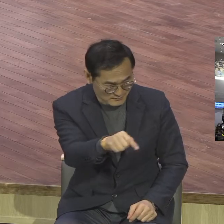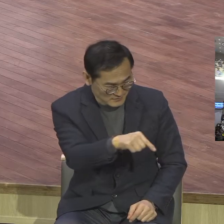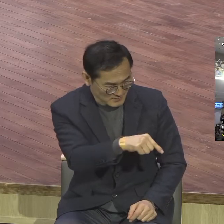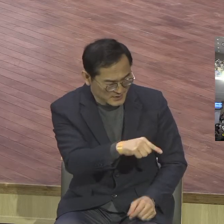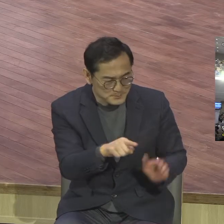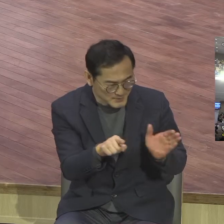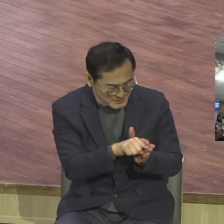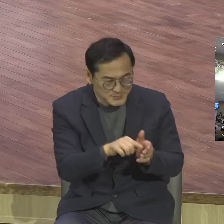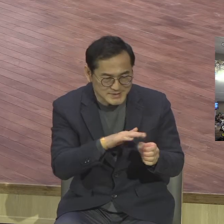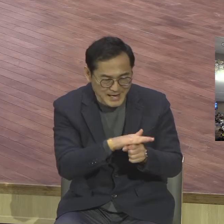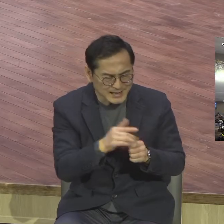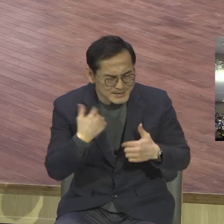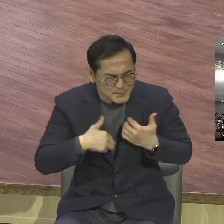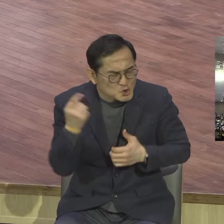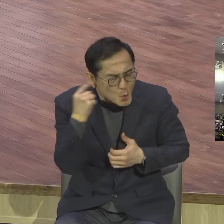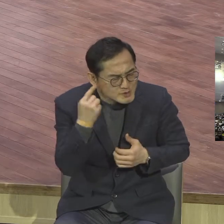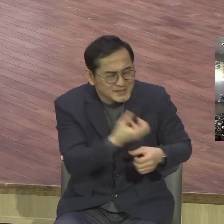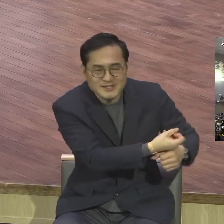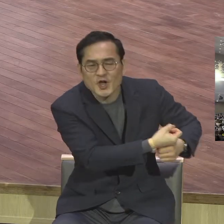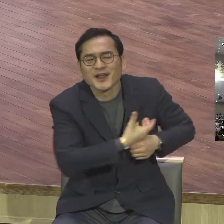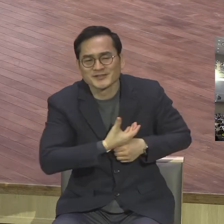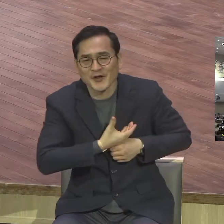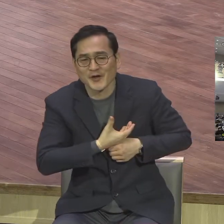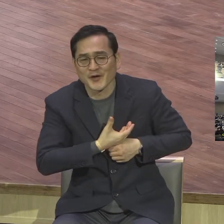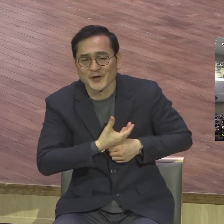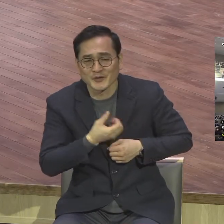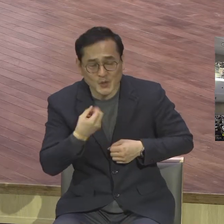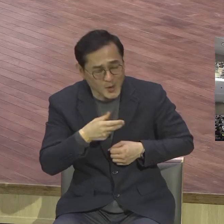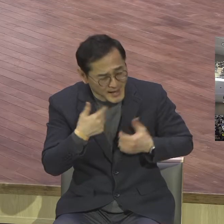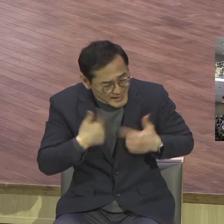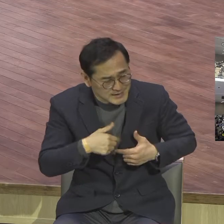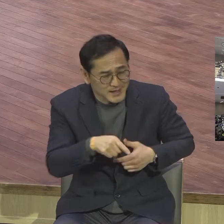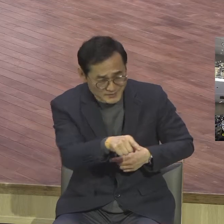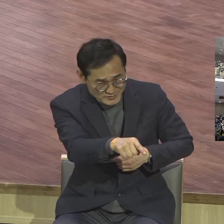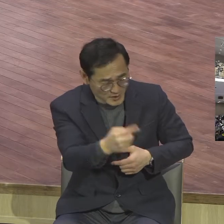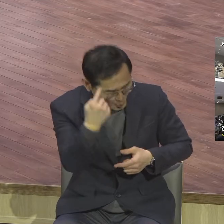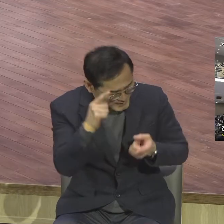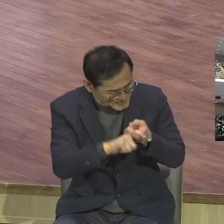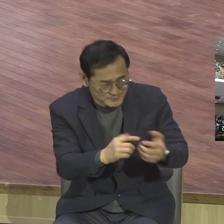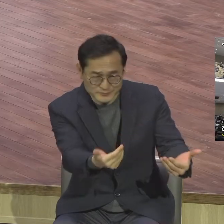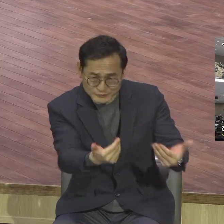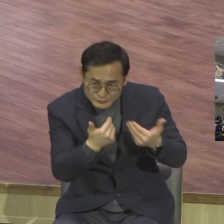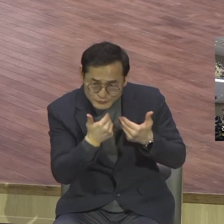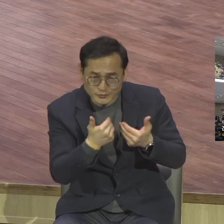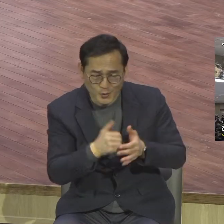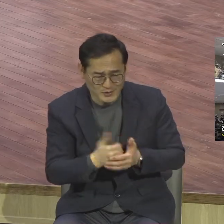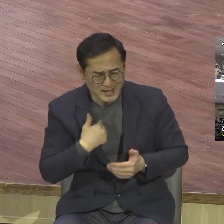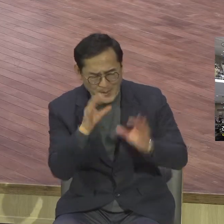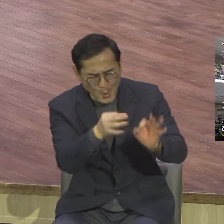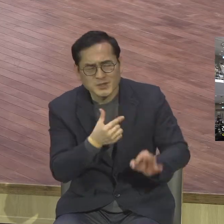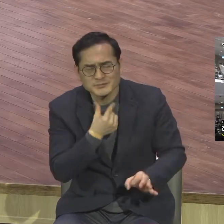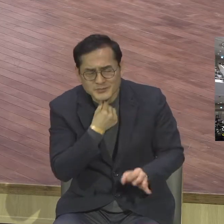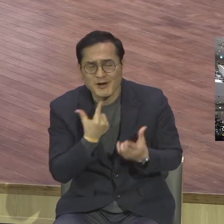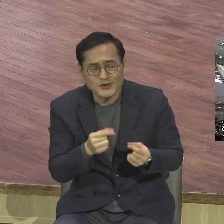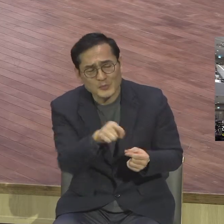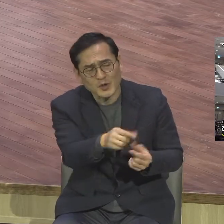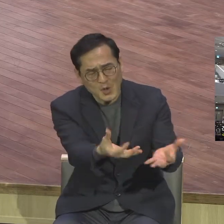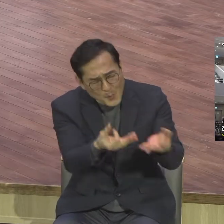우리에게 전하고 또 너희가 항상 우리를 잘 생각하여 우리가 너희를 간절히 보고자 함과 같이 너희도 우리를